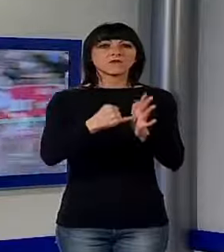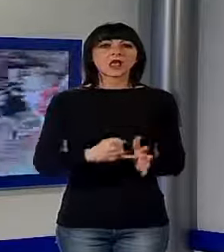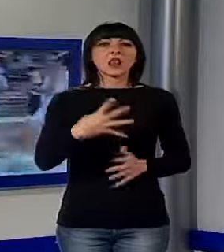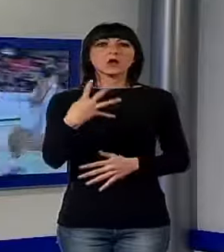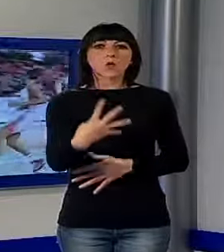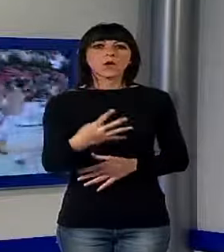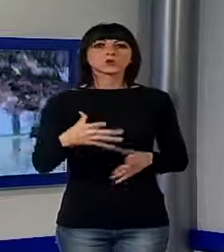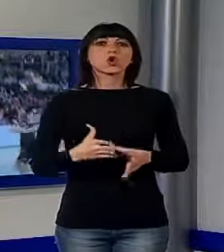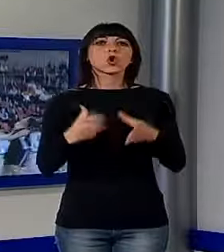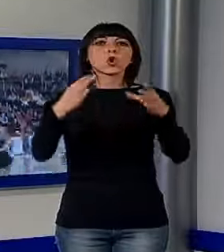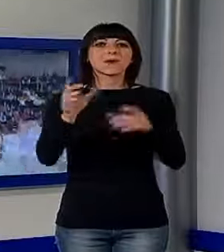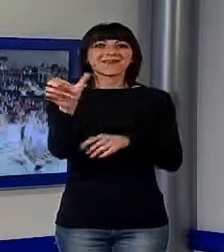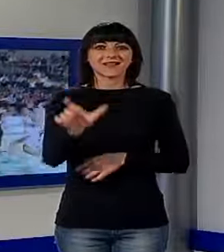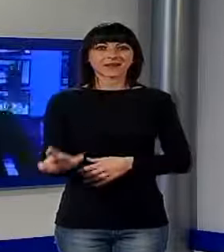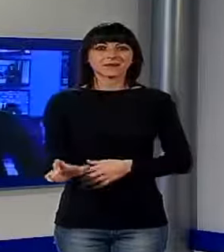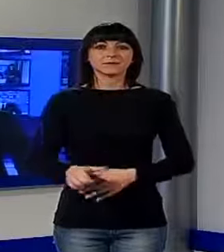Italia.